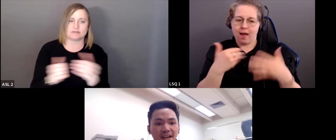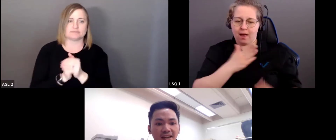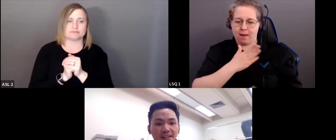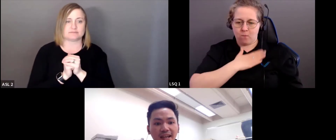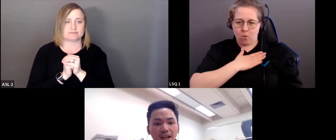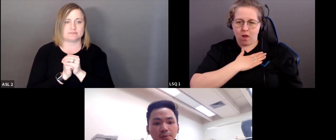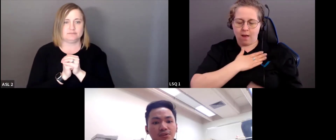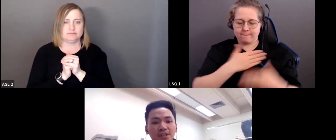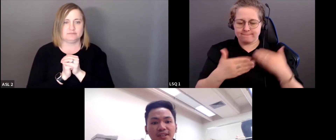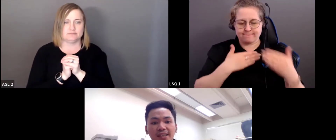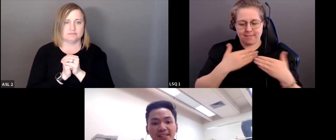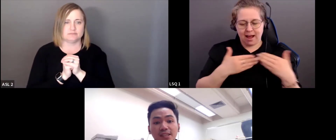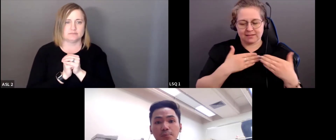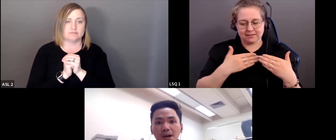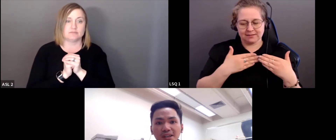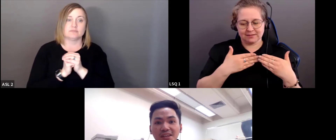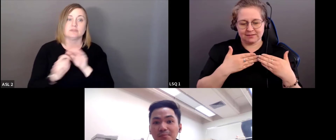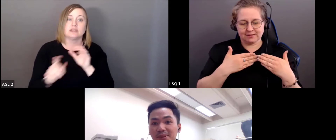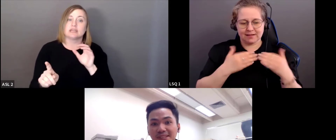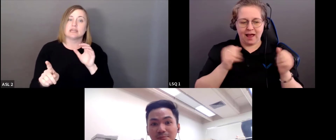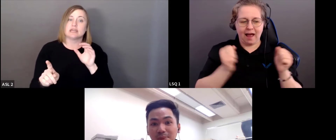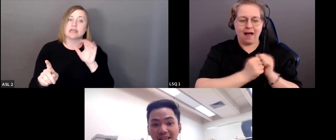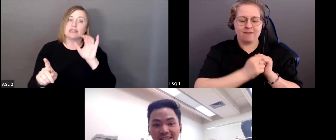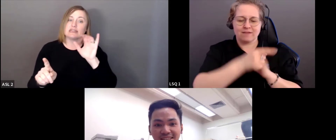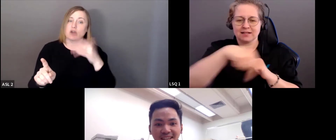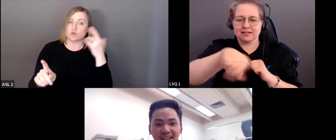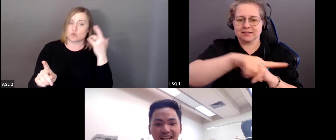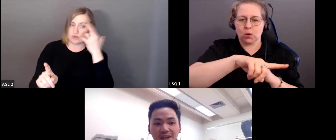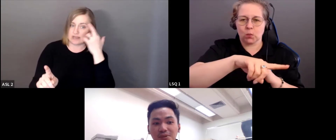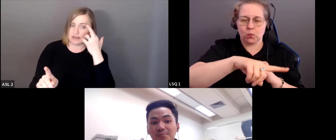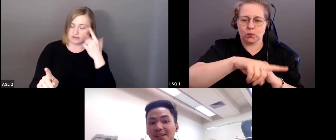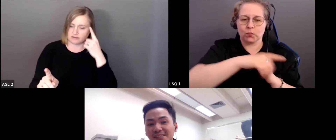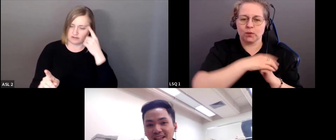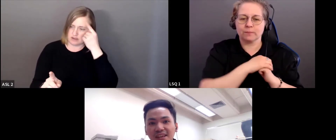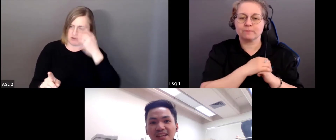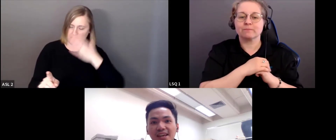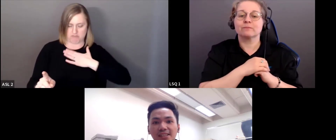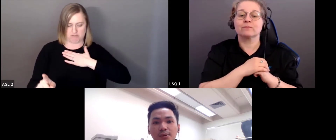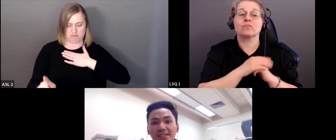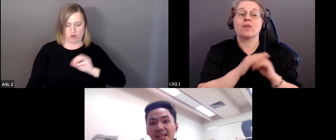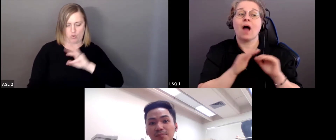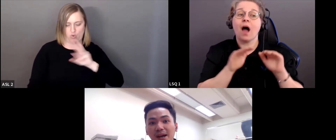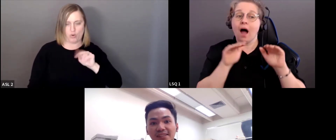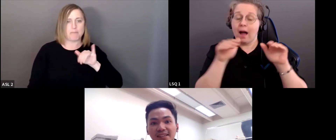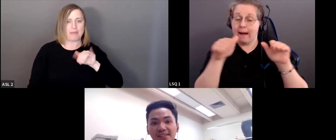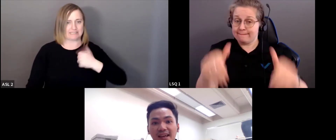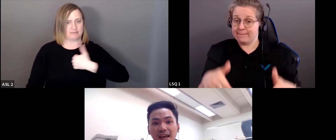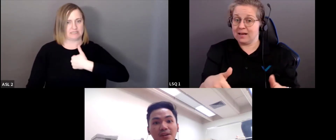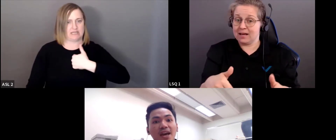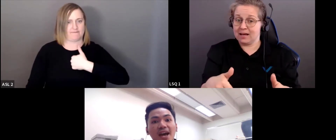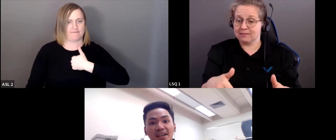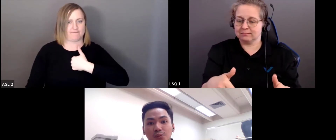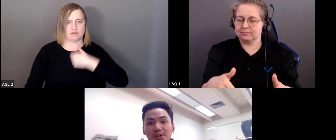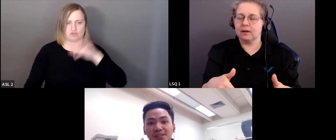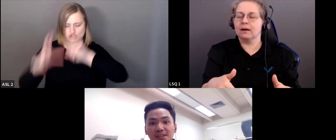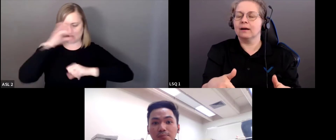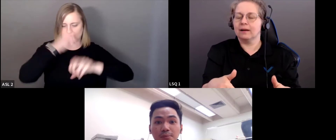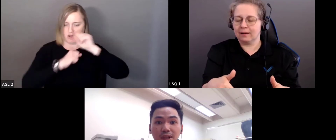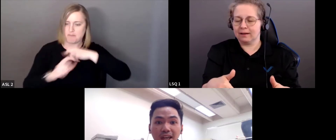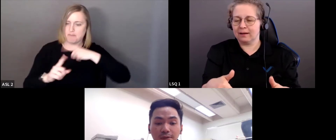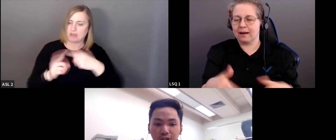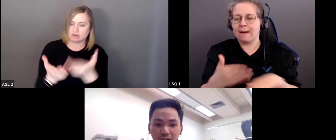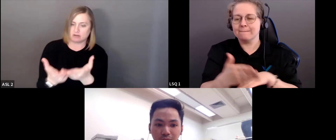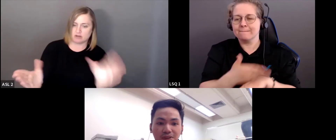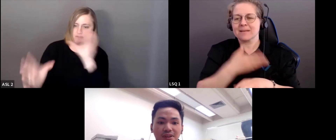par rapport aux autres. C'est là que j'ai pu me débarrasser de certains